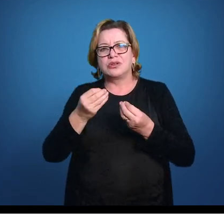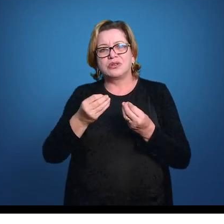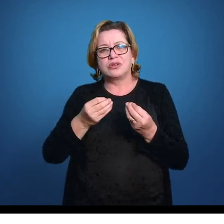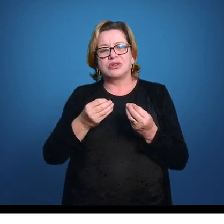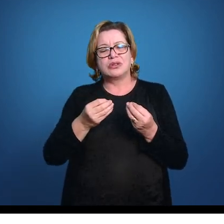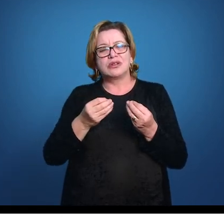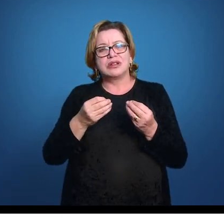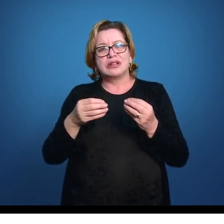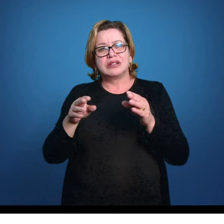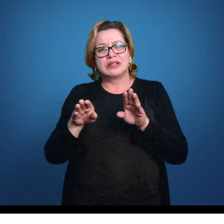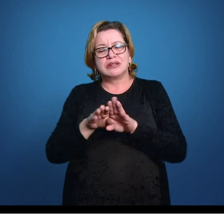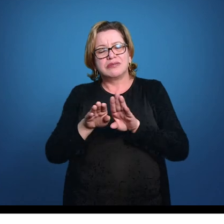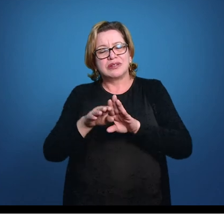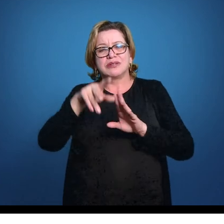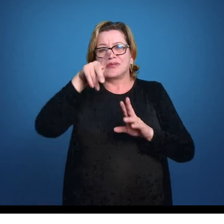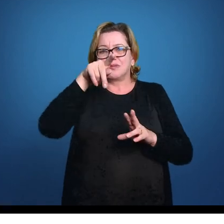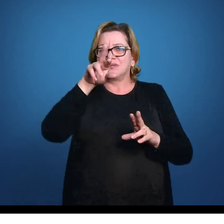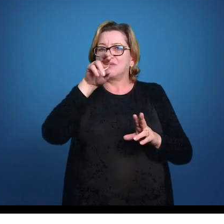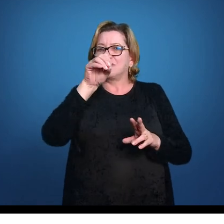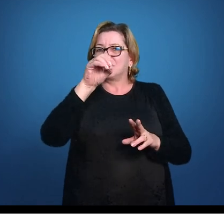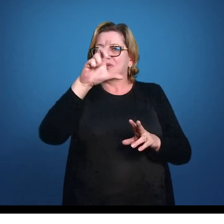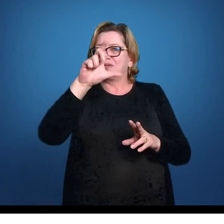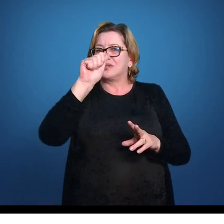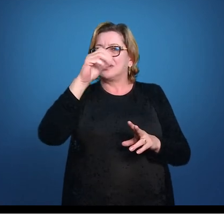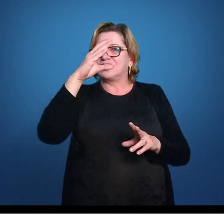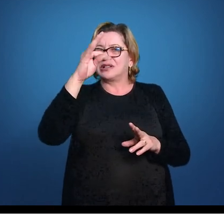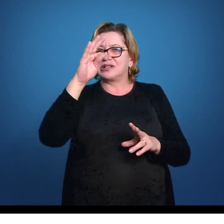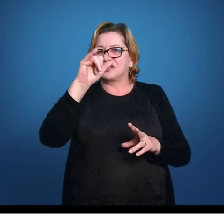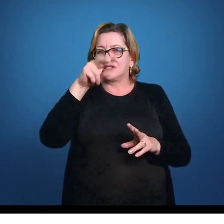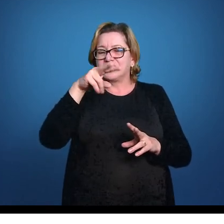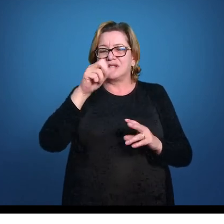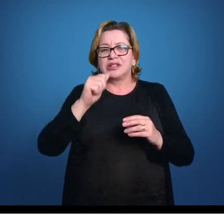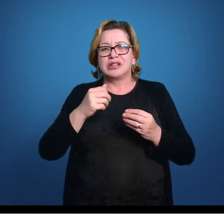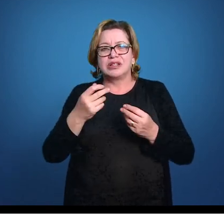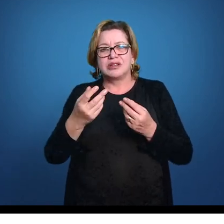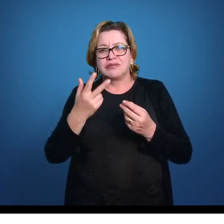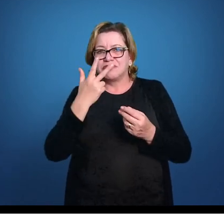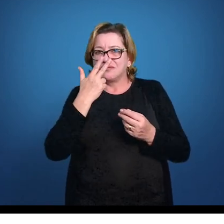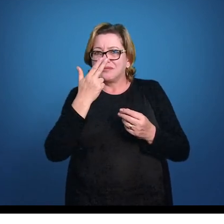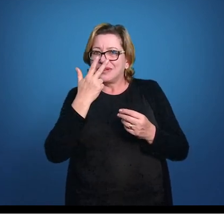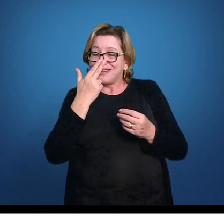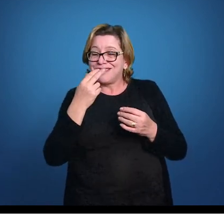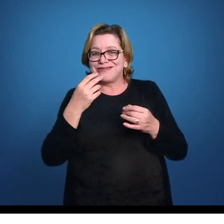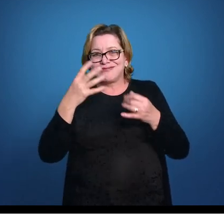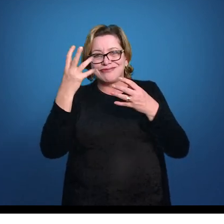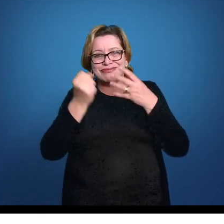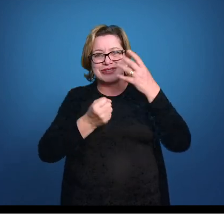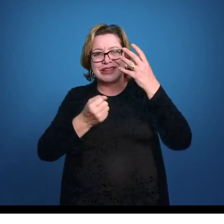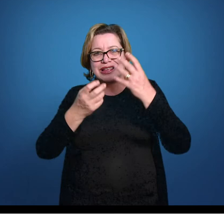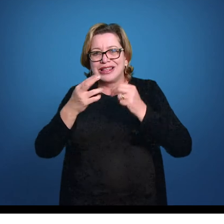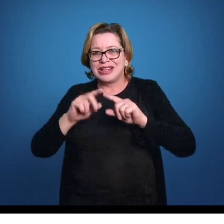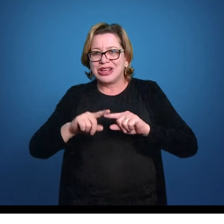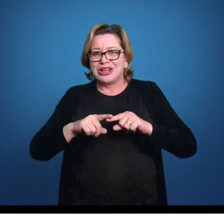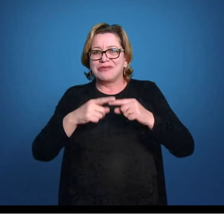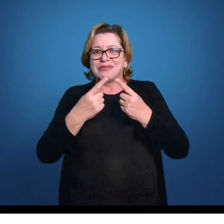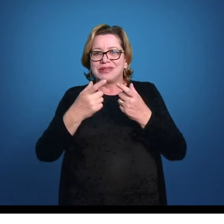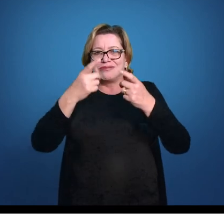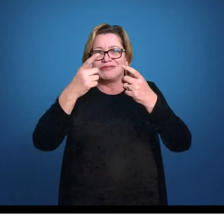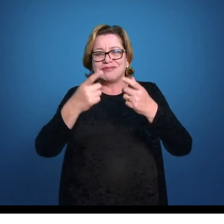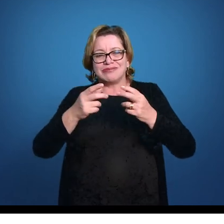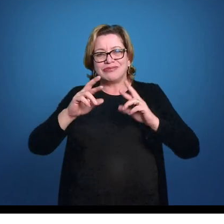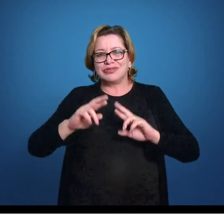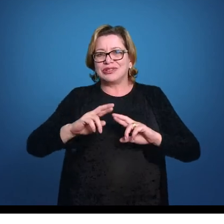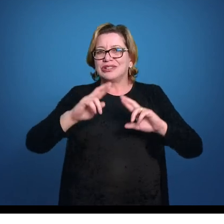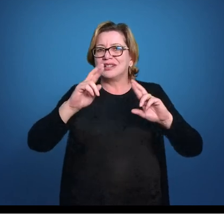e prolactina e coisas assim, e muito semelhante ao dos mamíferos, mas em lugares diferentes, nesse